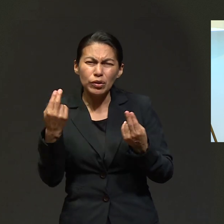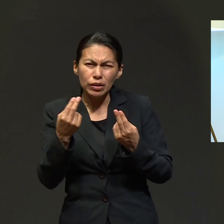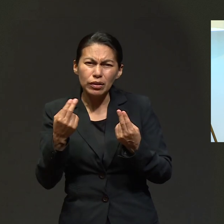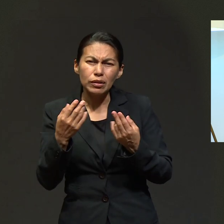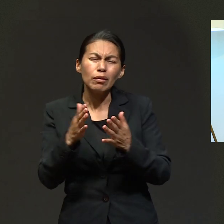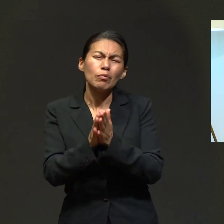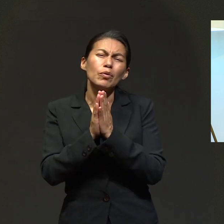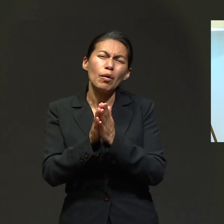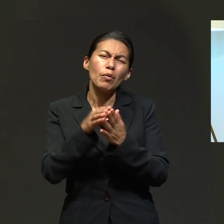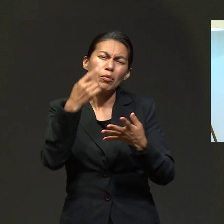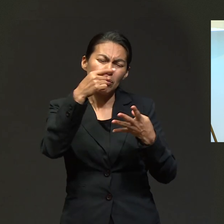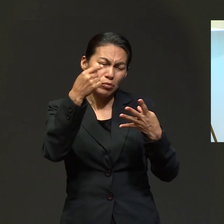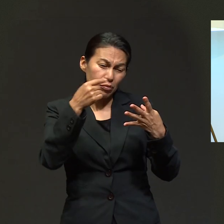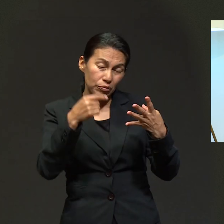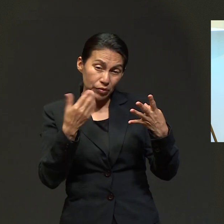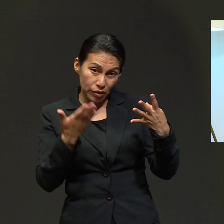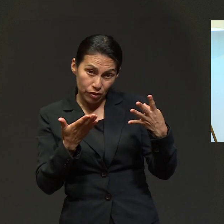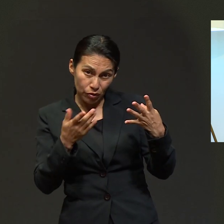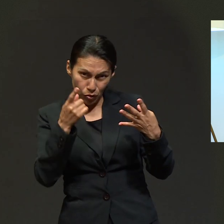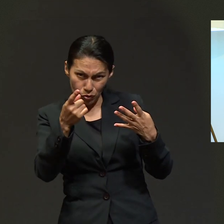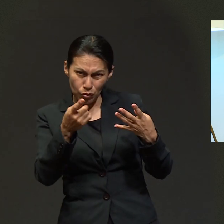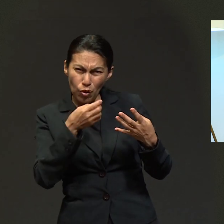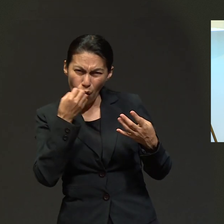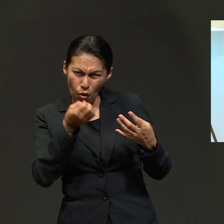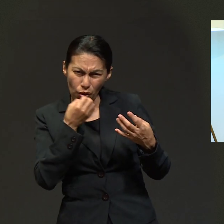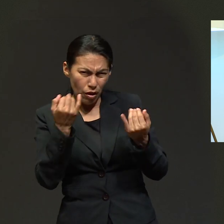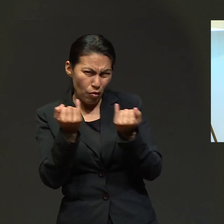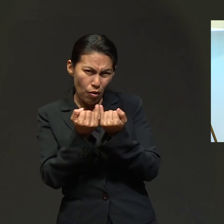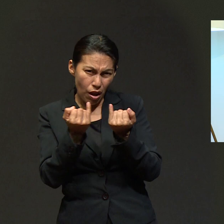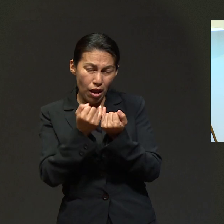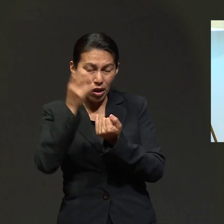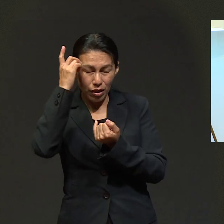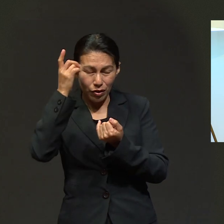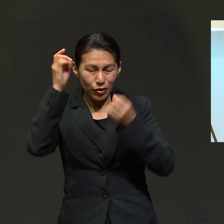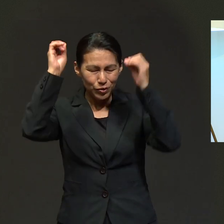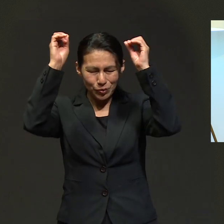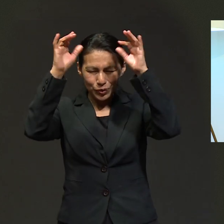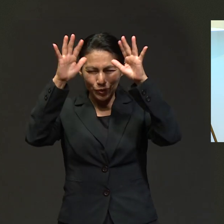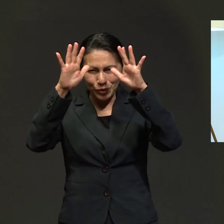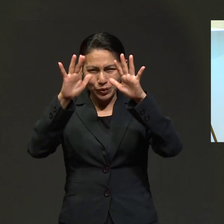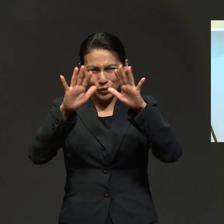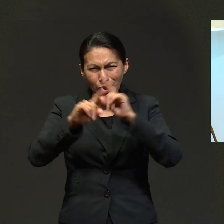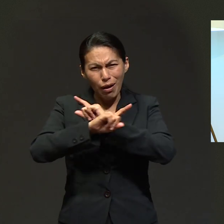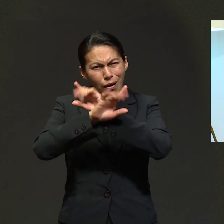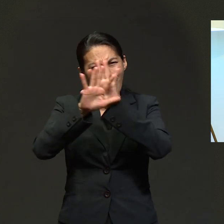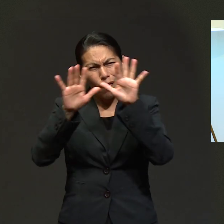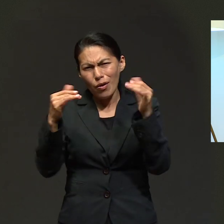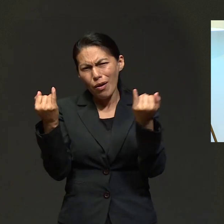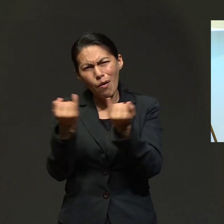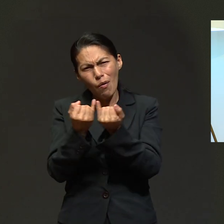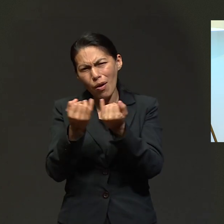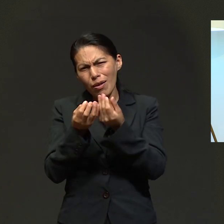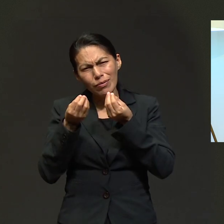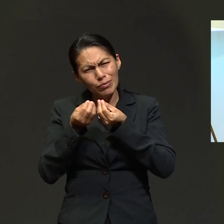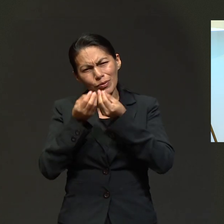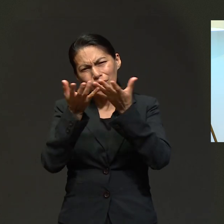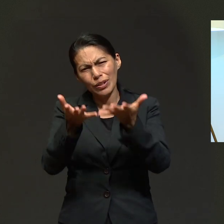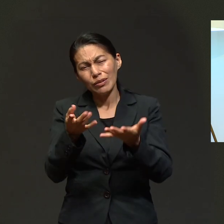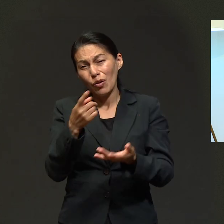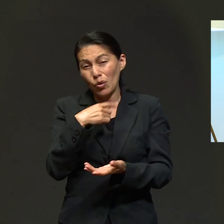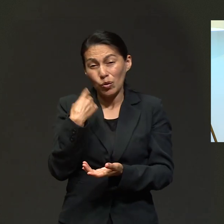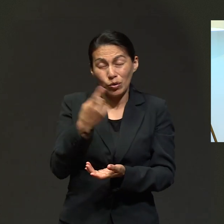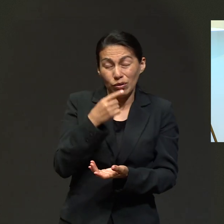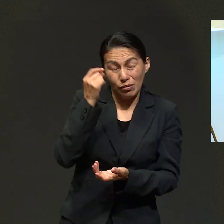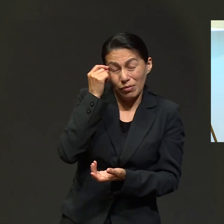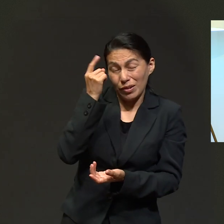estas peticiones y verás cómo Dios manifestará su gloria. Cómo no imaginamos, más allá de